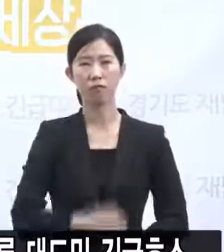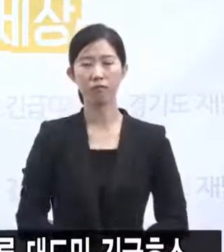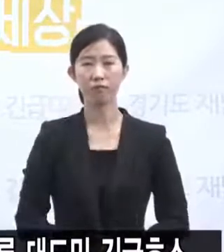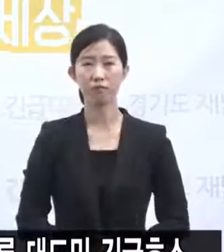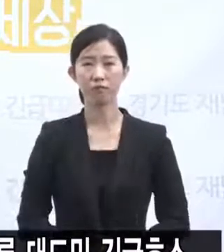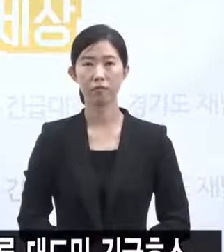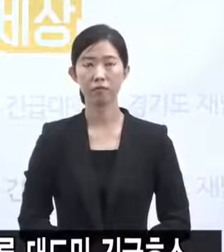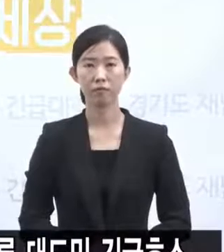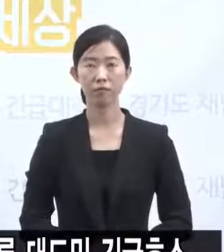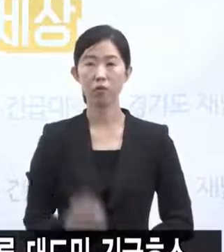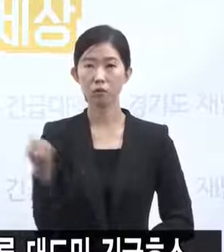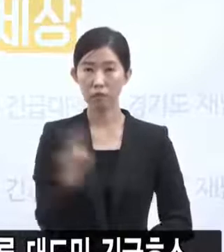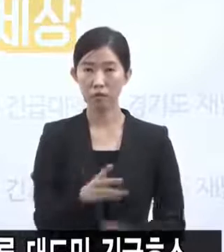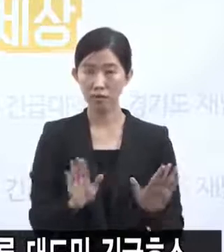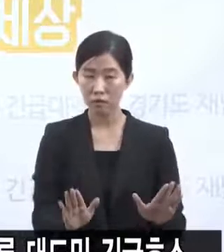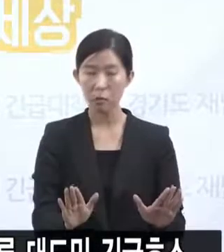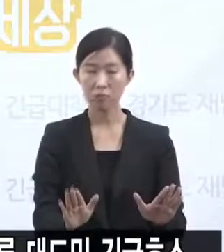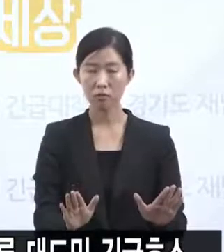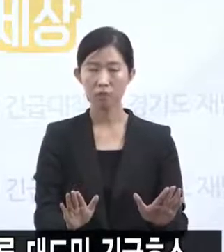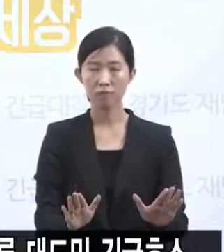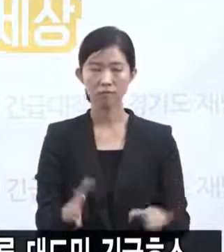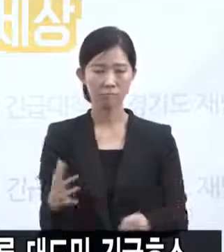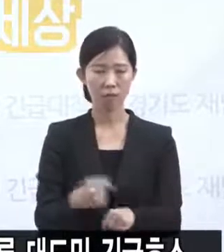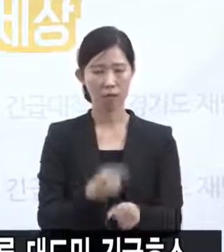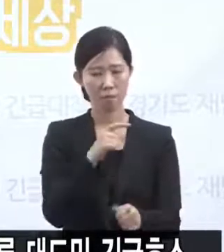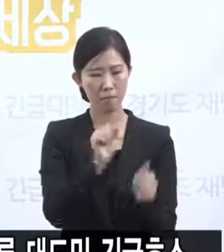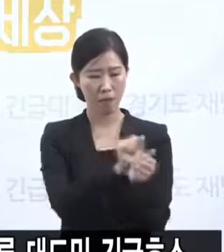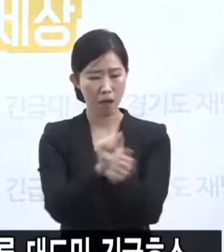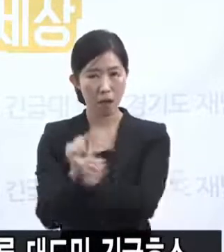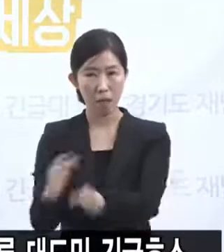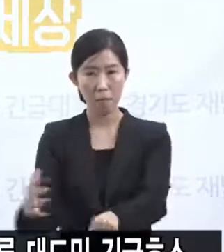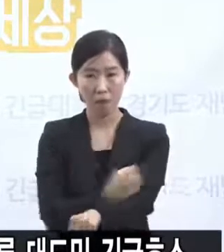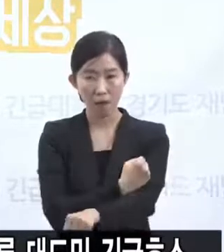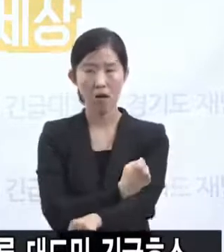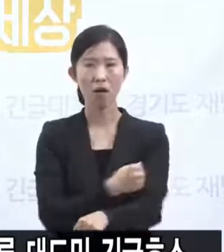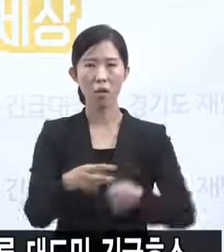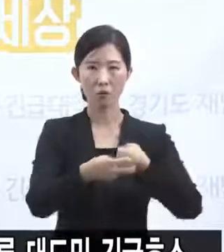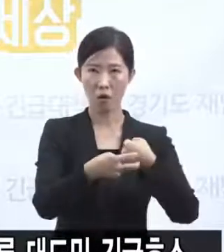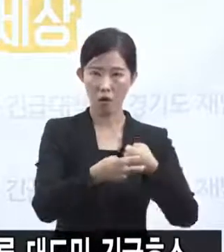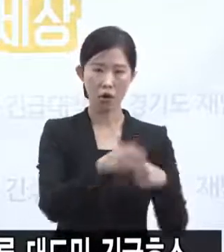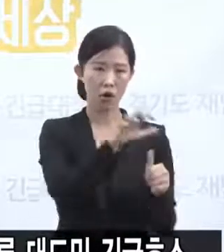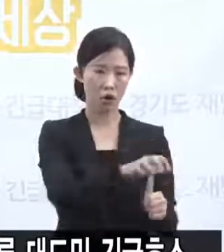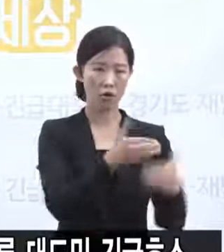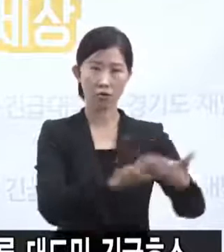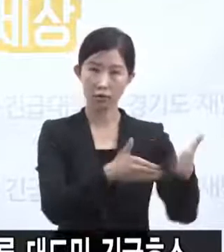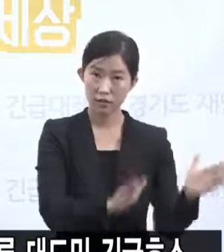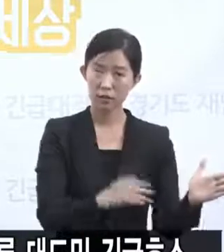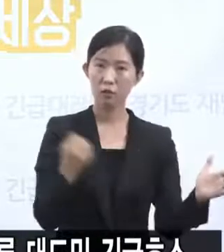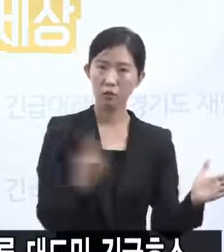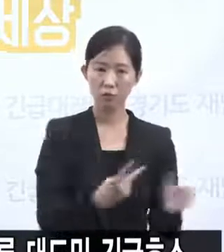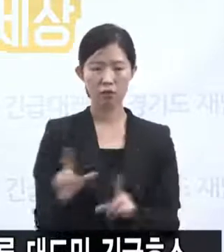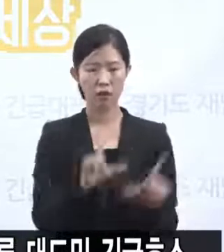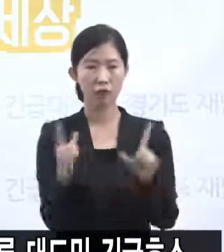감염자가 급작실에 폭증하는 경우에는 병원의 격리병실이나 생활치료센터를 무한대로